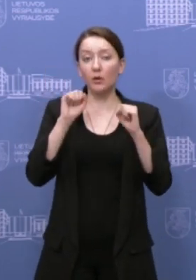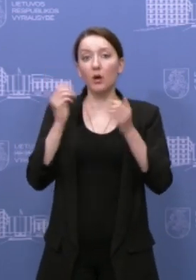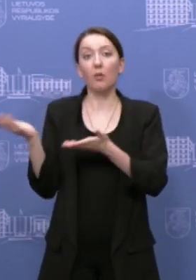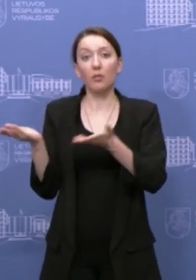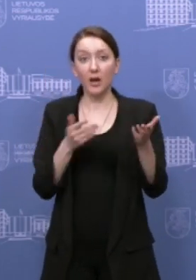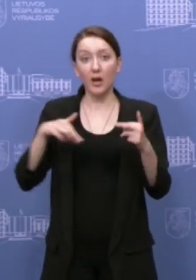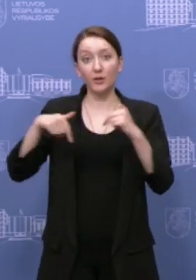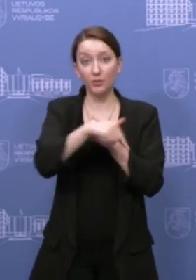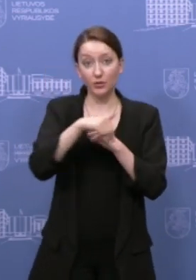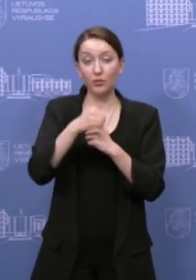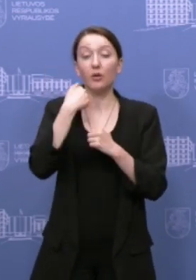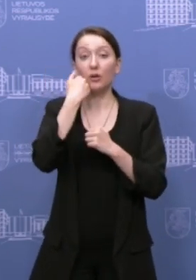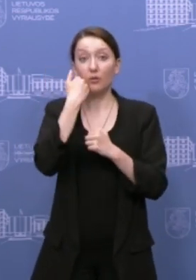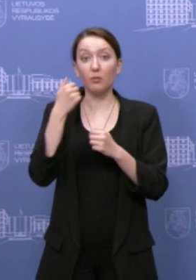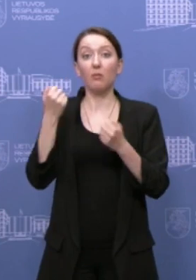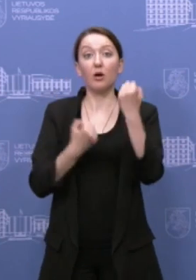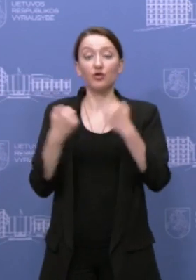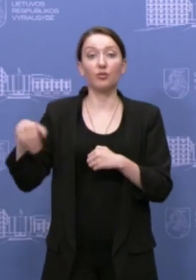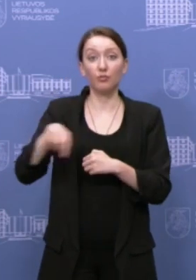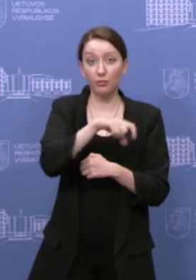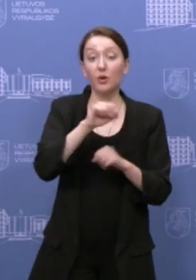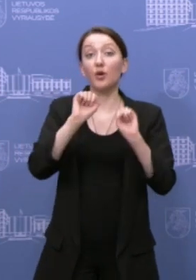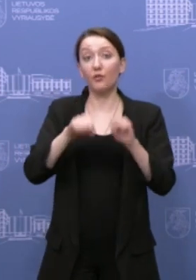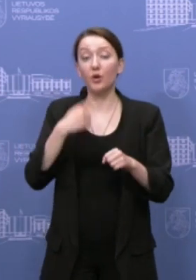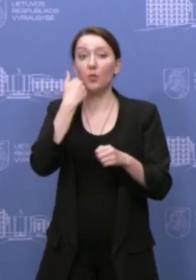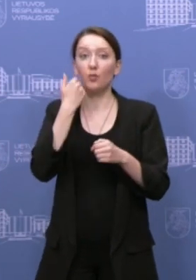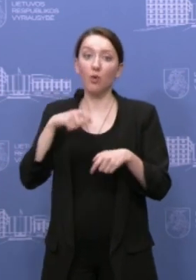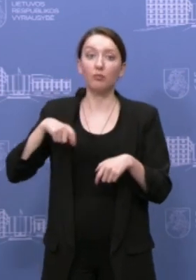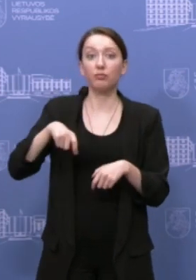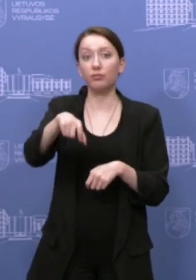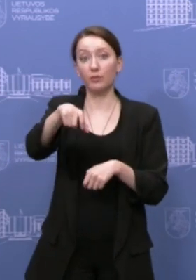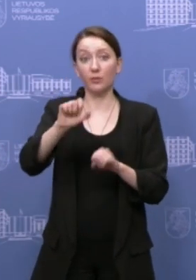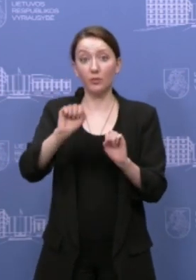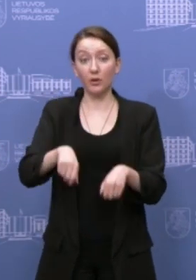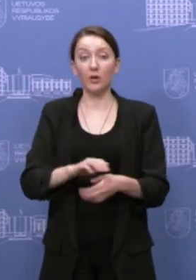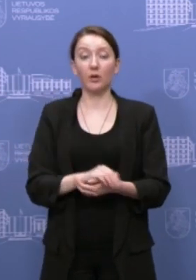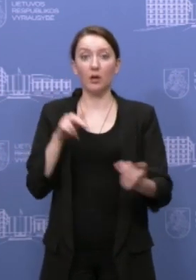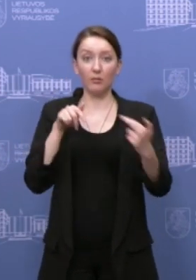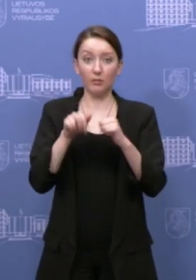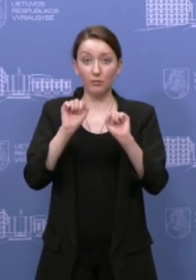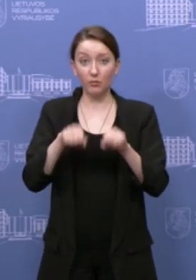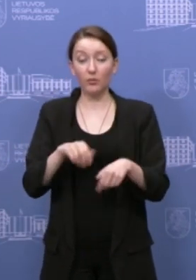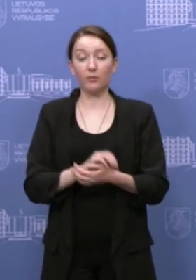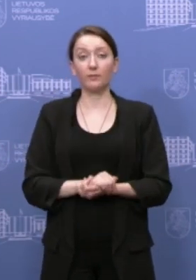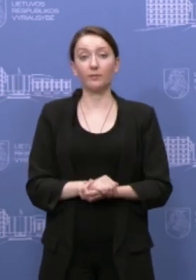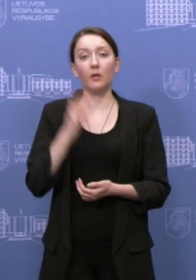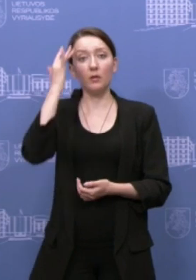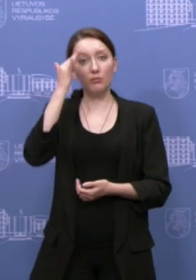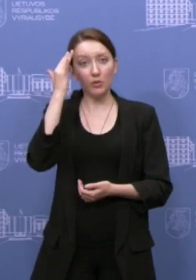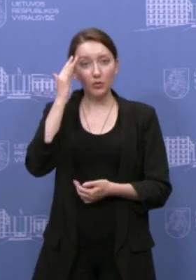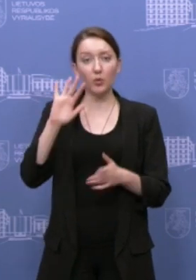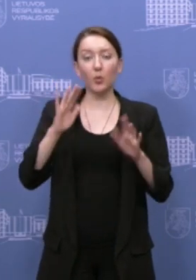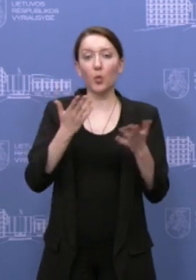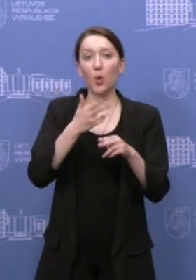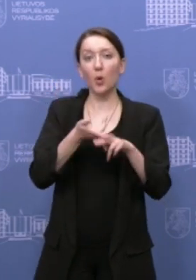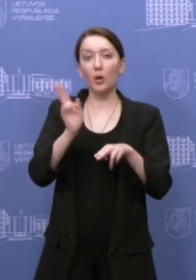praleisti pešiuosius ir transporto priemonės. Ir tada galėtų pervažiuoti peščiųjų perėje. Tai manau, kad tol,